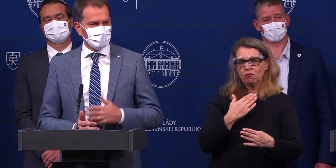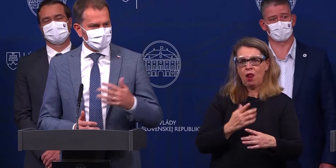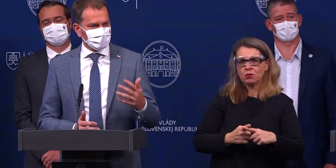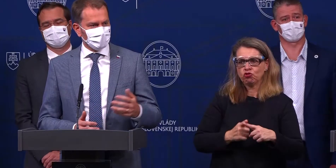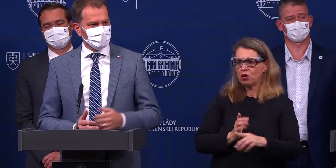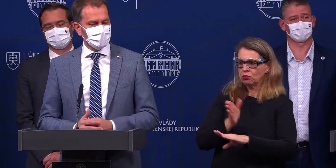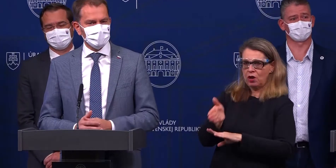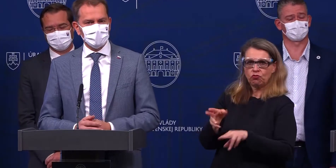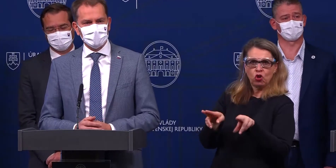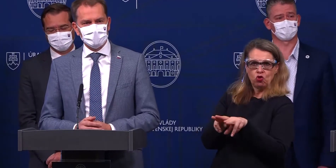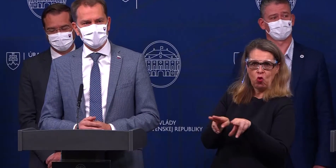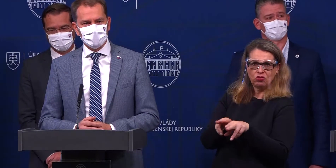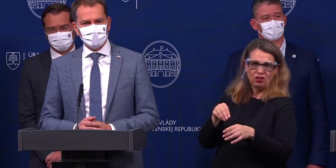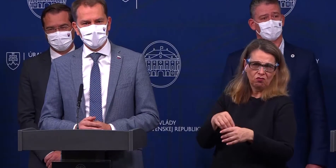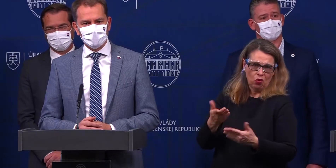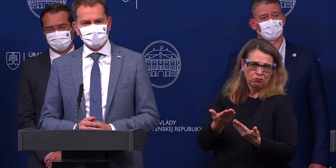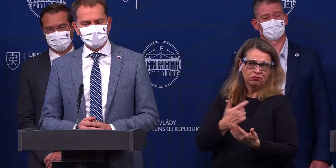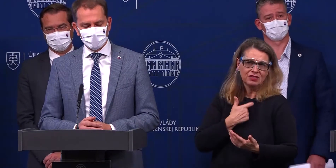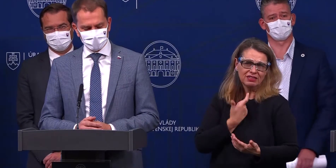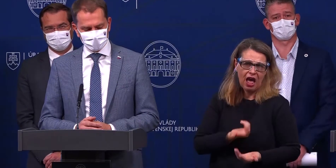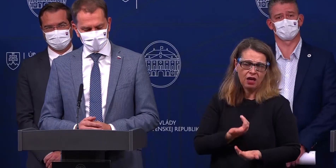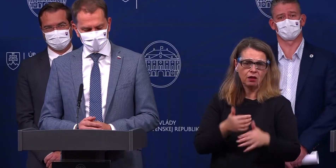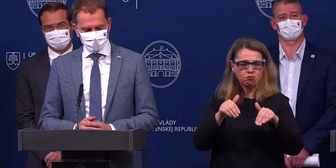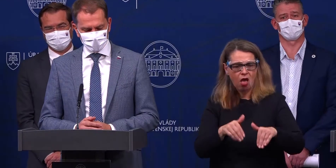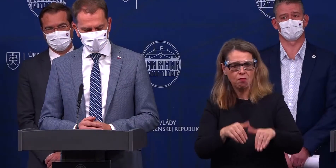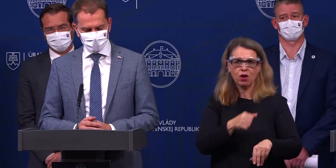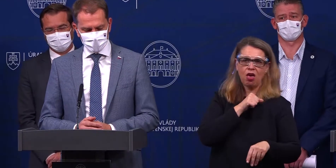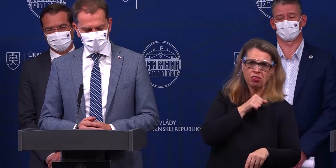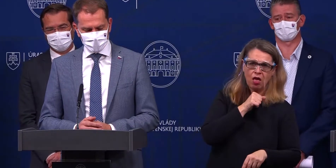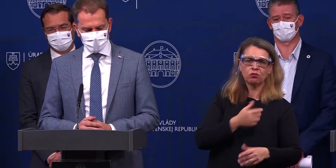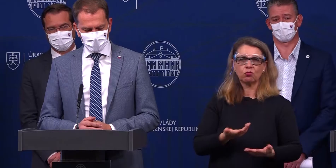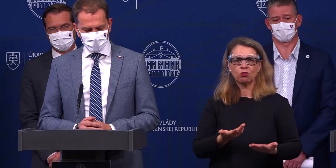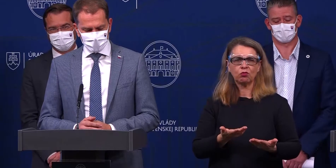práve aj tých možno starších príbuzných, babku, detka a podobne, tak